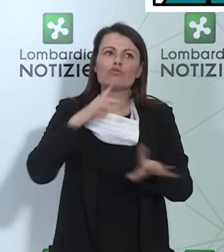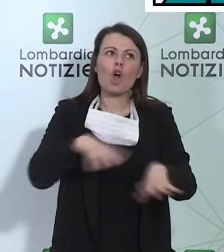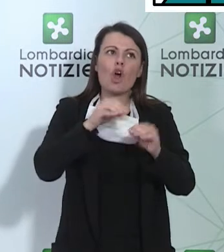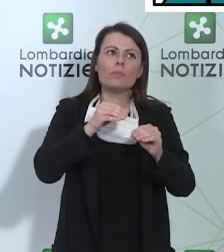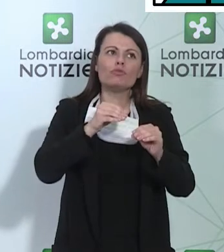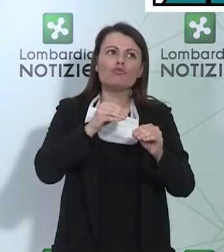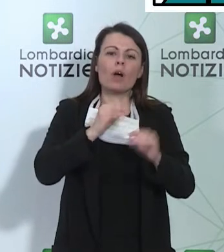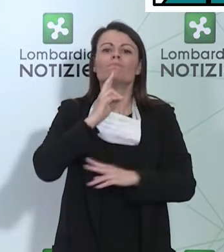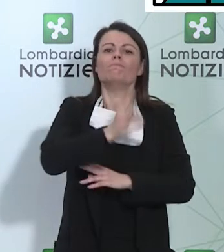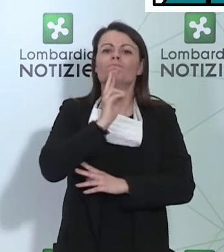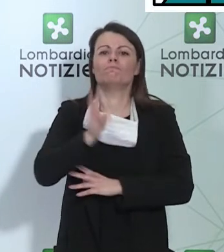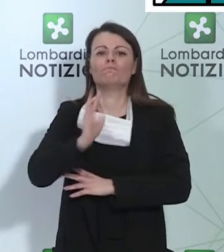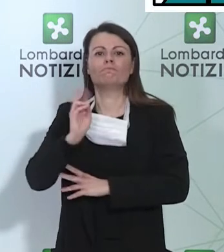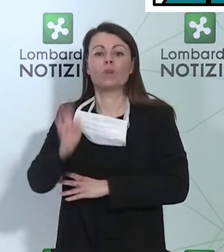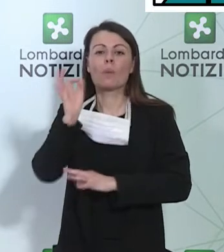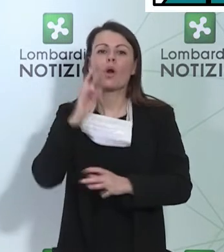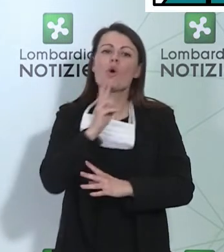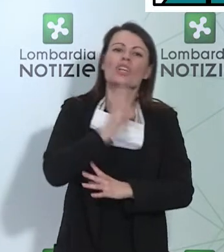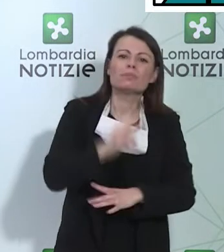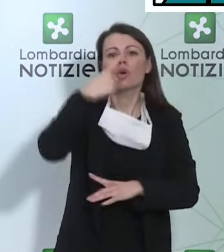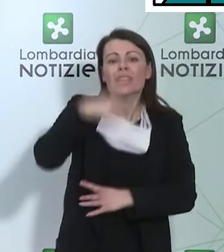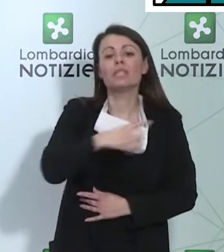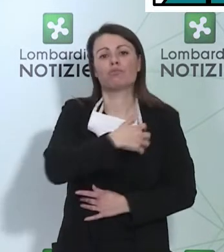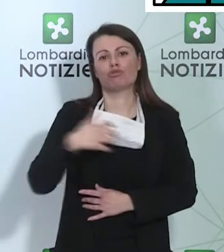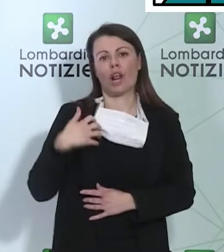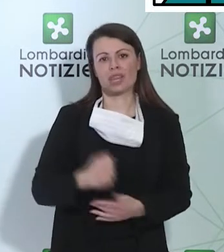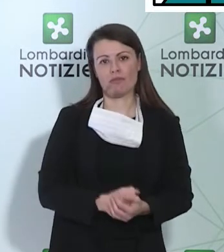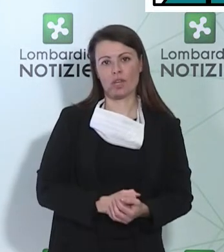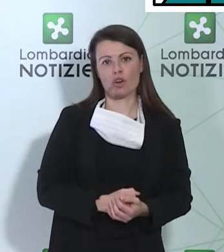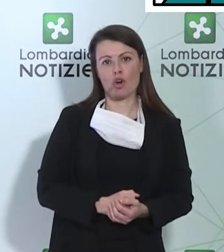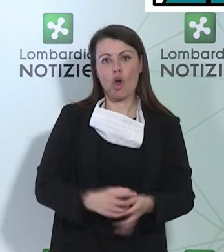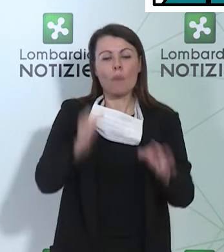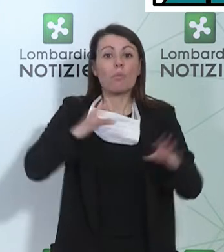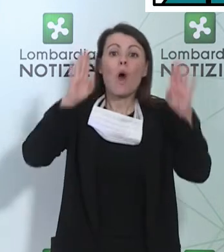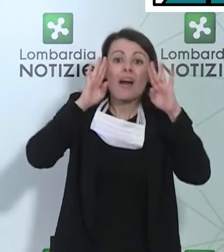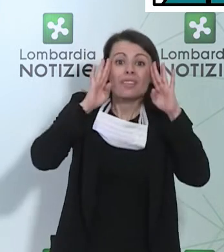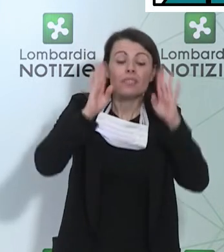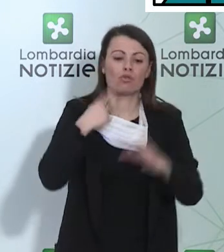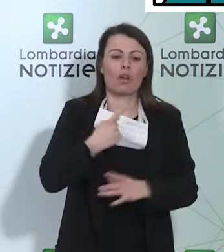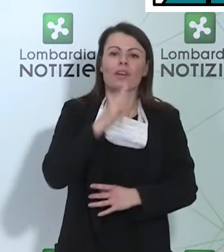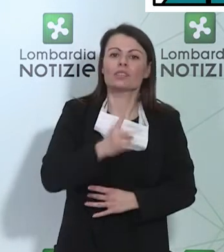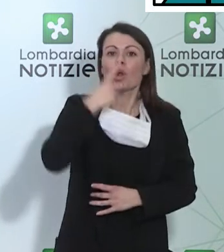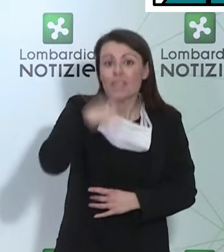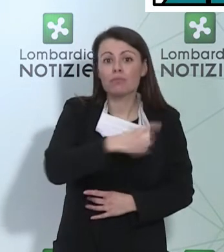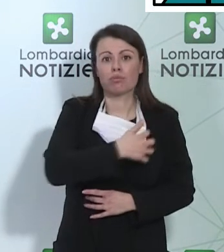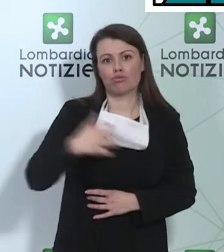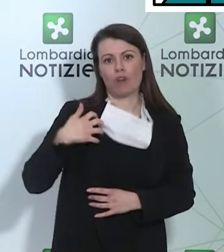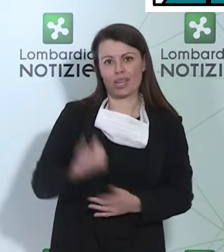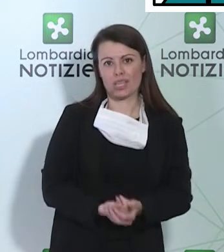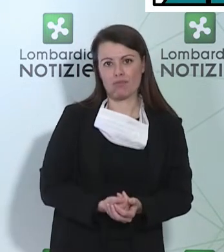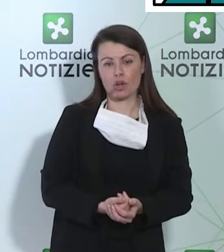scientifiche, profondamente, attentamente e rigorosamente scientifiche, perché io ho già risposto